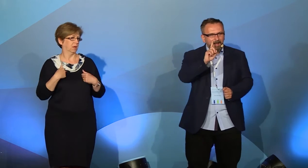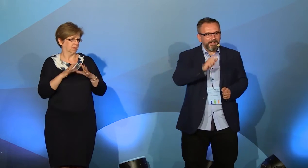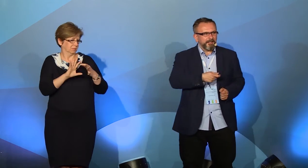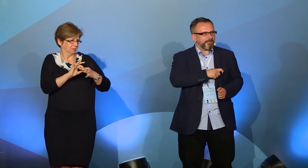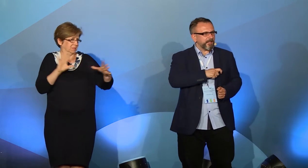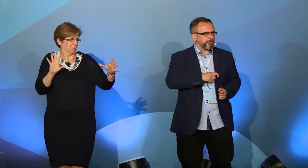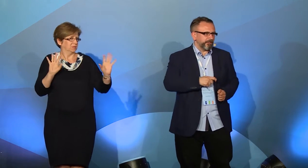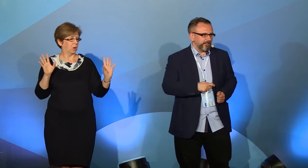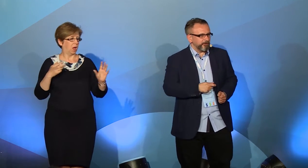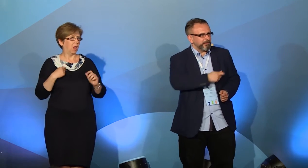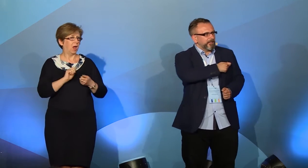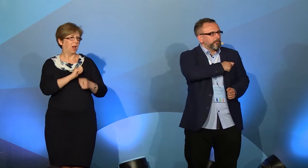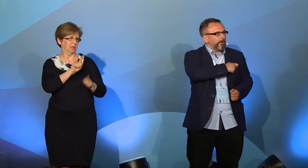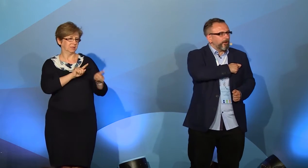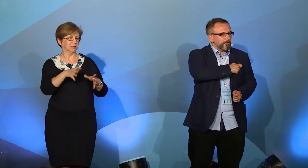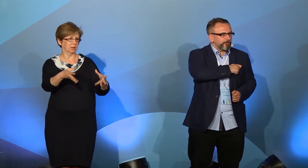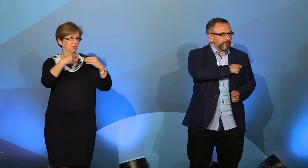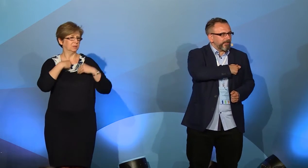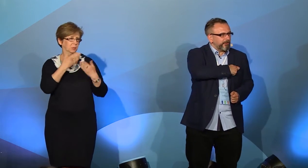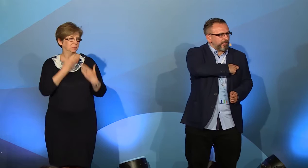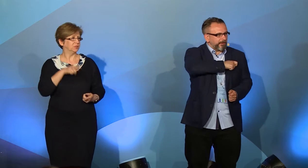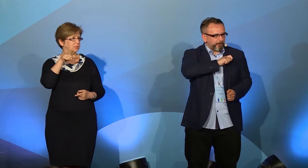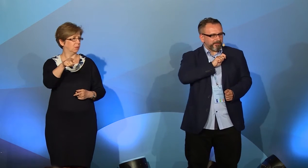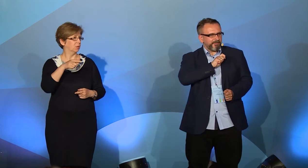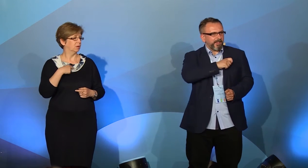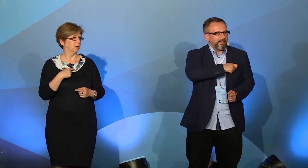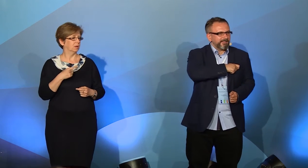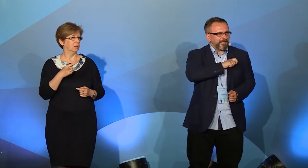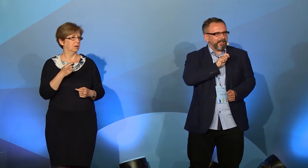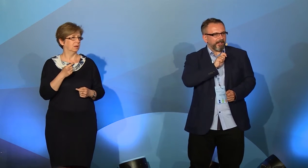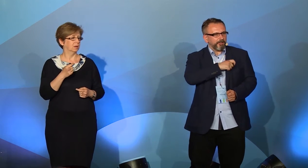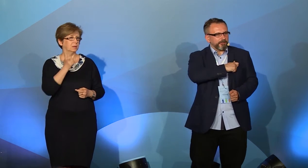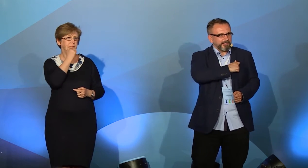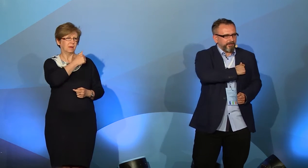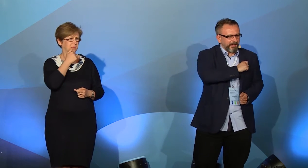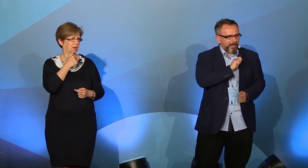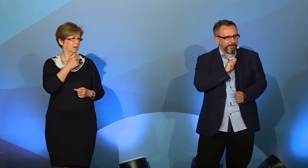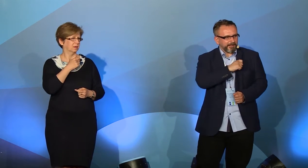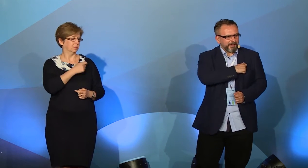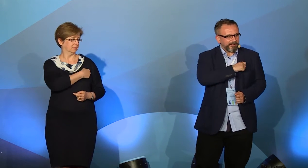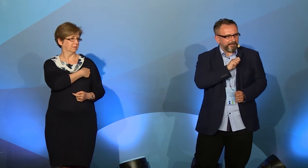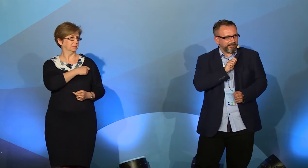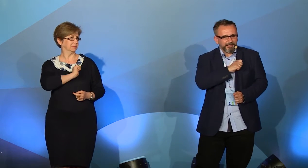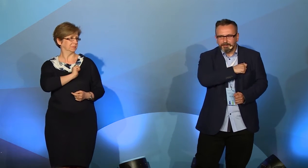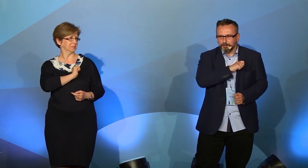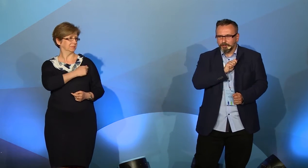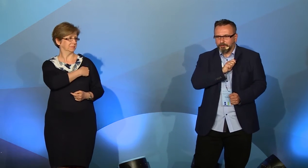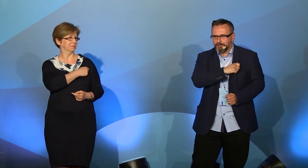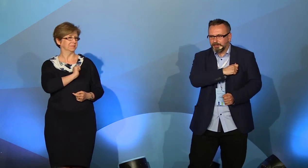ale znak mam dzięki niemu, bo głusi uznali, że ja będę miał ksywę tajniak. Odkrywam klapę, tak jak tajny detektyw Rutkowski.